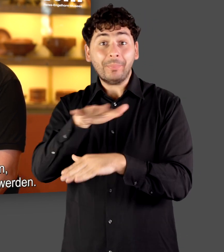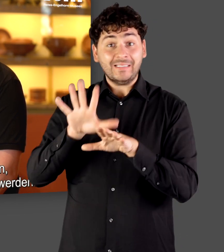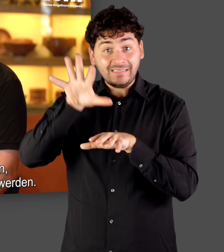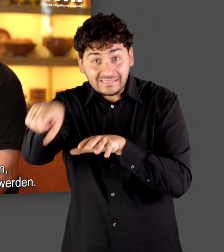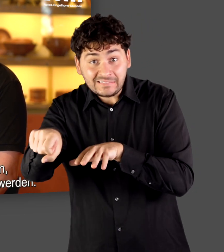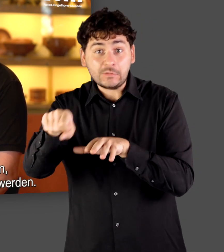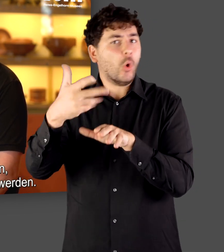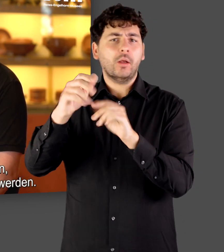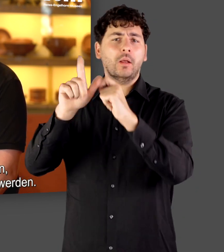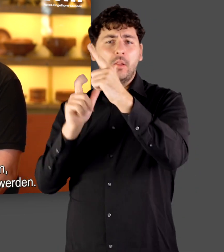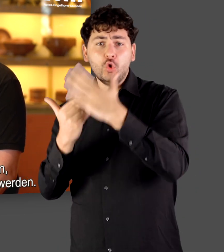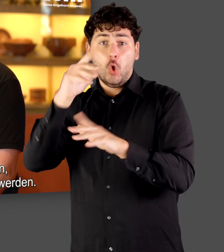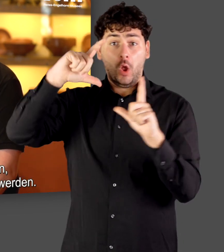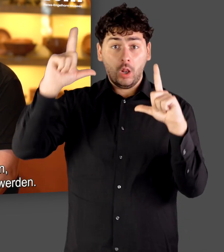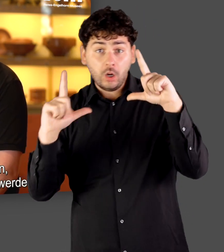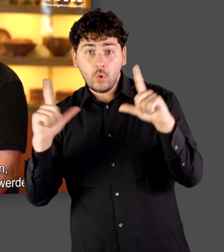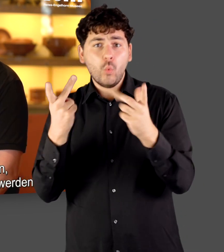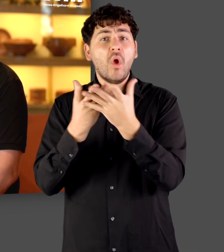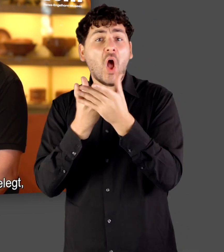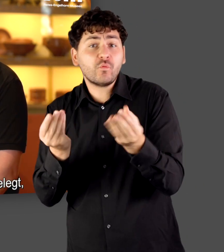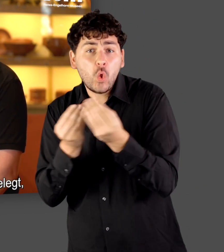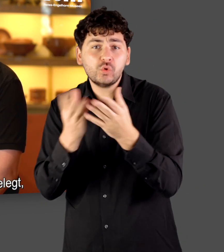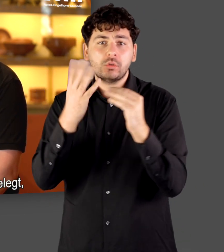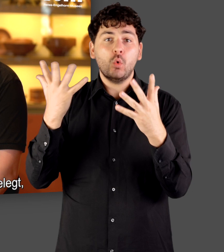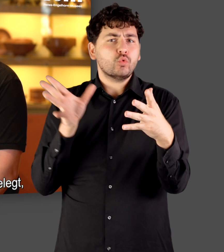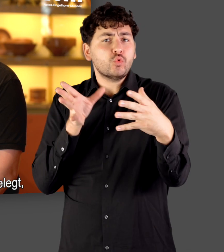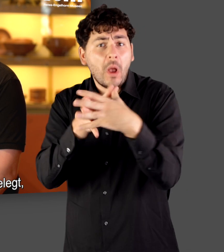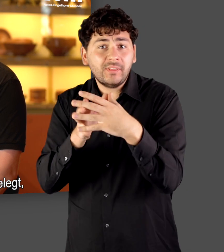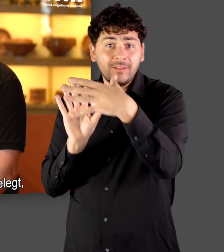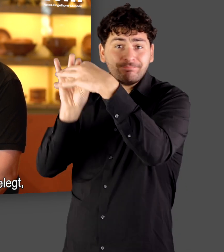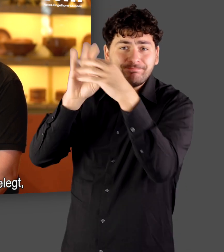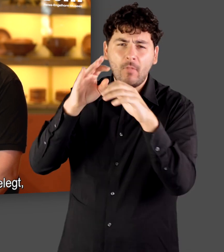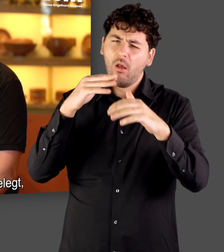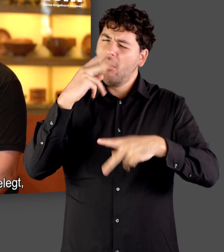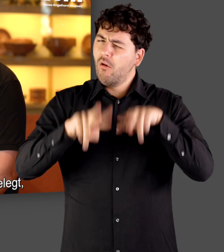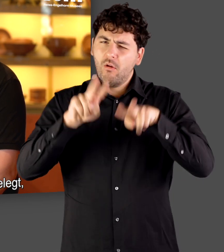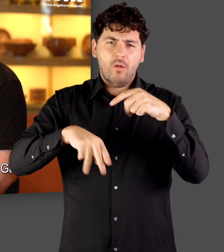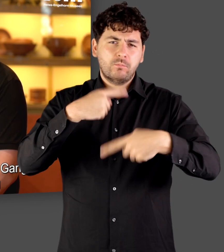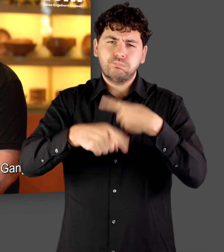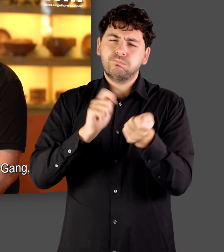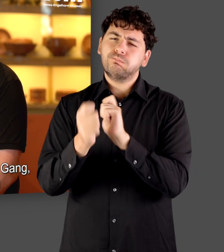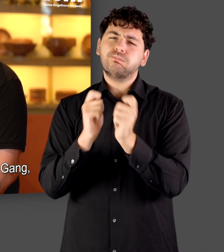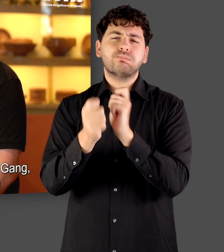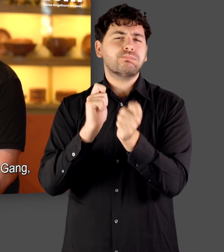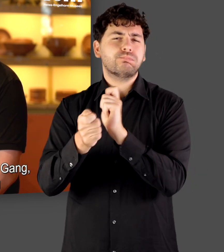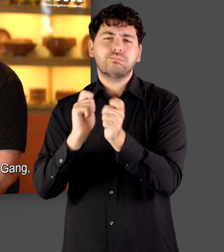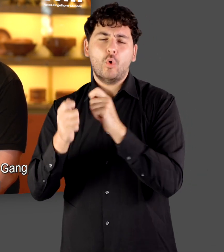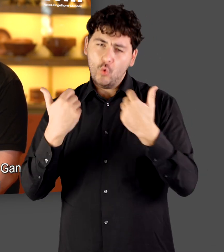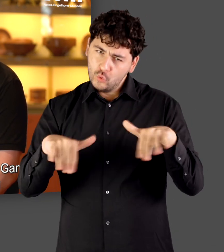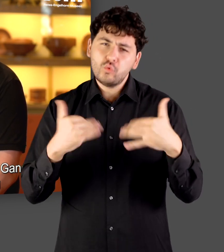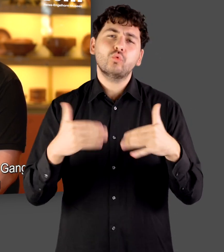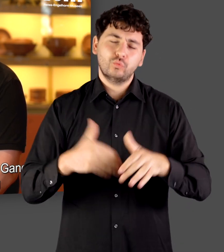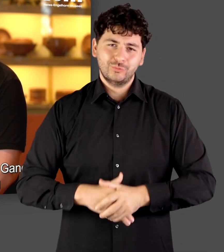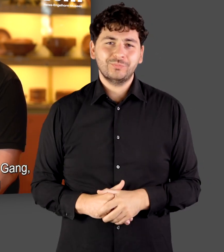hinzukamen, mussten neue Provinzen beschaffen werden. Zum Teil wurden diese auch wieder aufgelöst oder zusammengelegt und hier ist ein